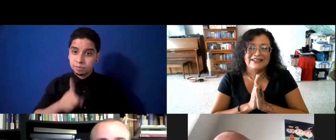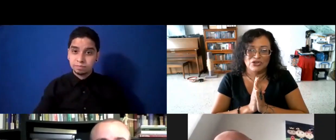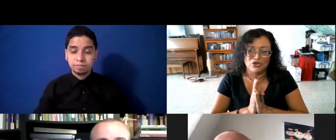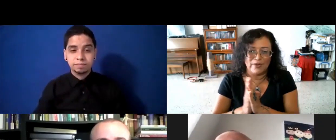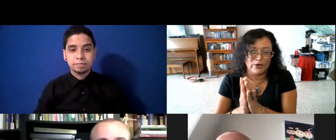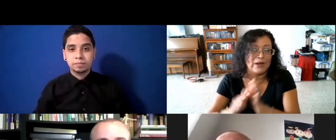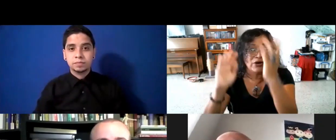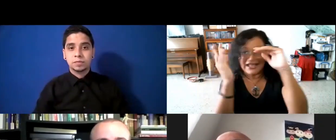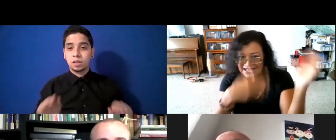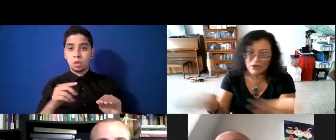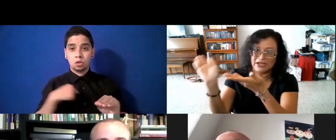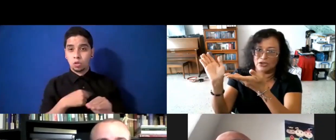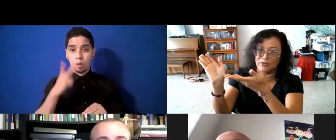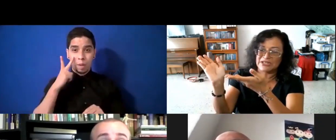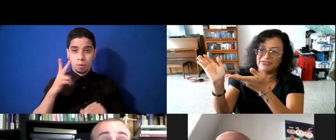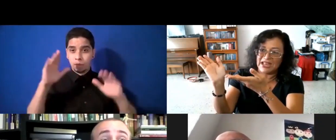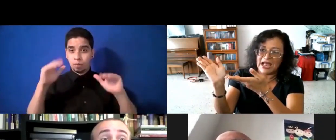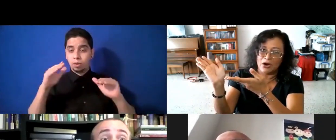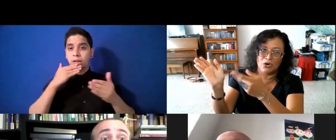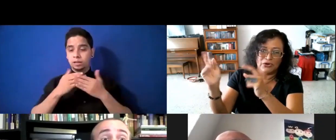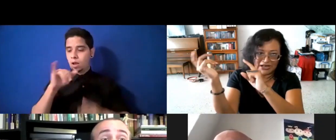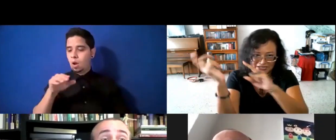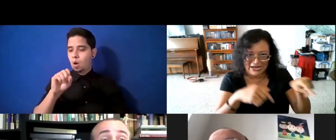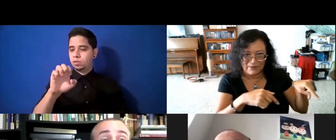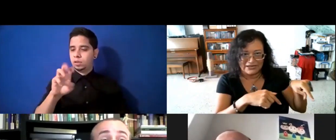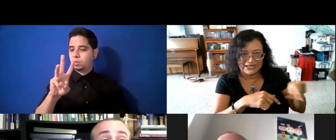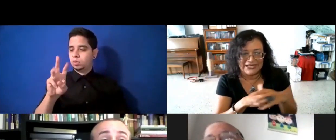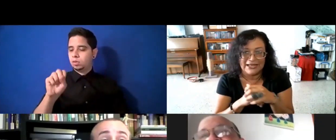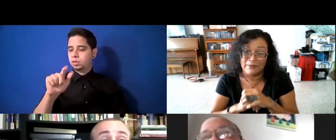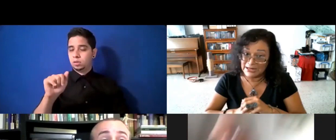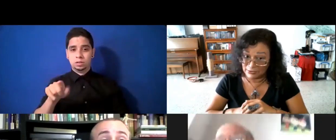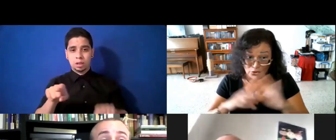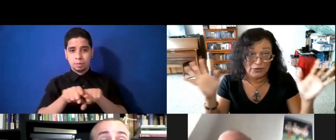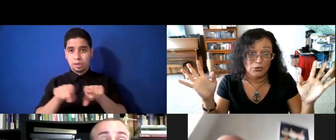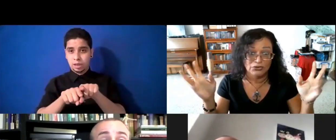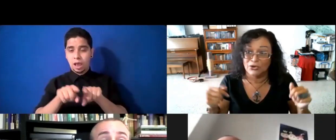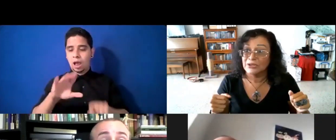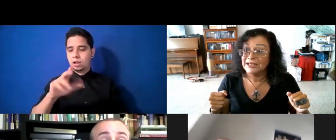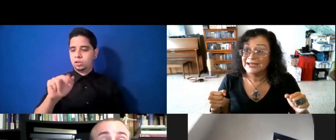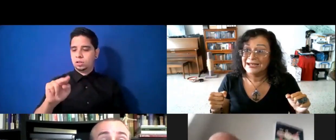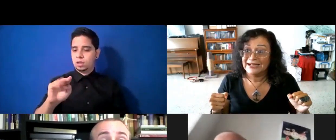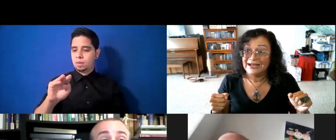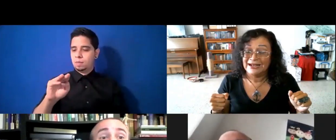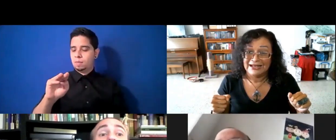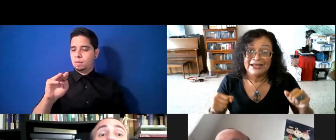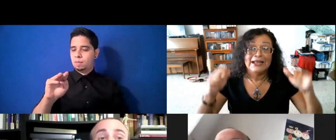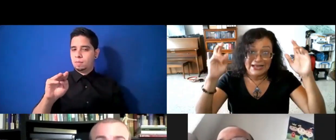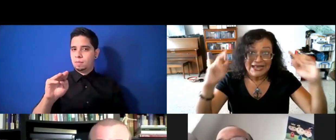Nosotros nos vemos y nos vamos, gracias a José Lodalú Santiago, y a Chenas Martínez, y a todos. Gracias al Fondo Flamboyán para las